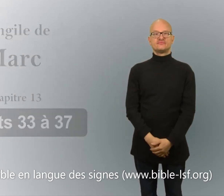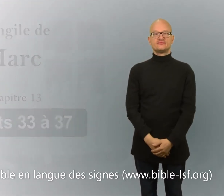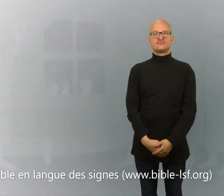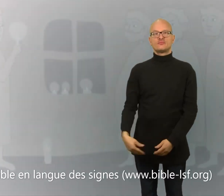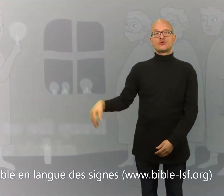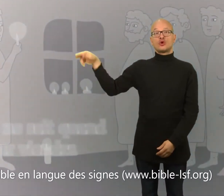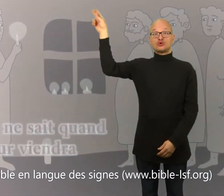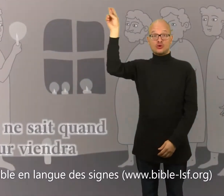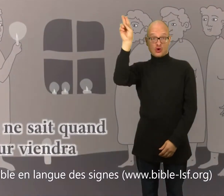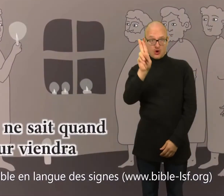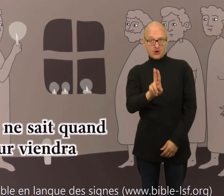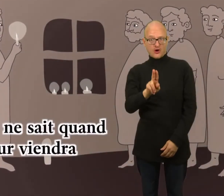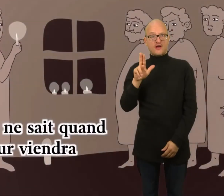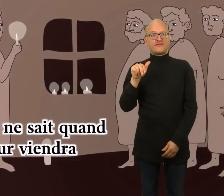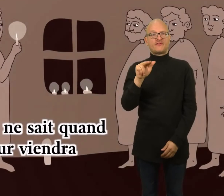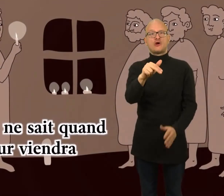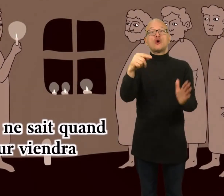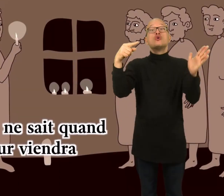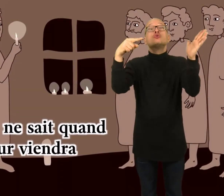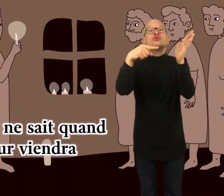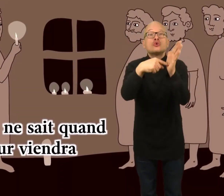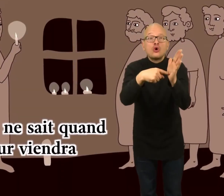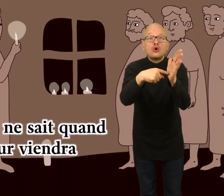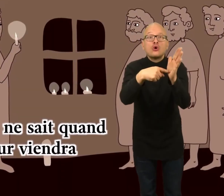Personne ne sait quand le Seigneur viendra